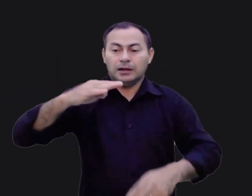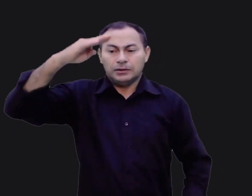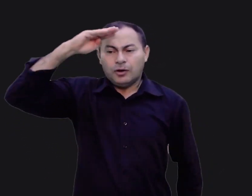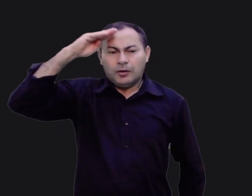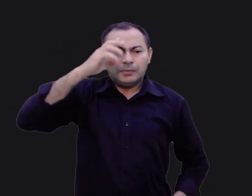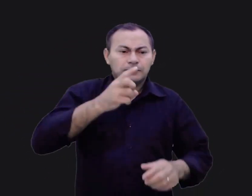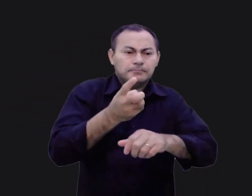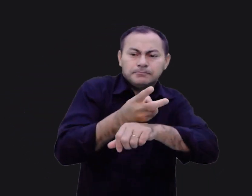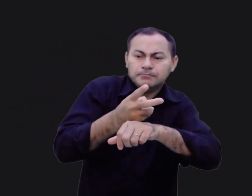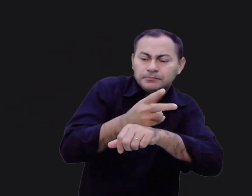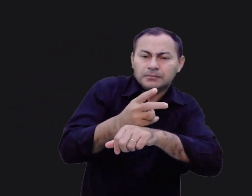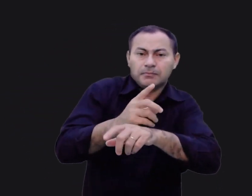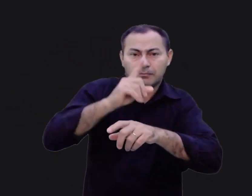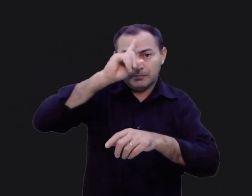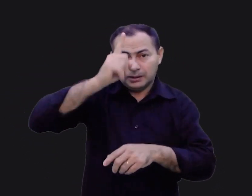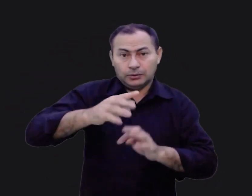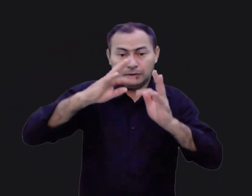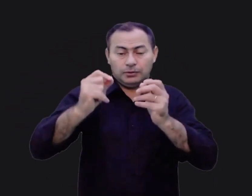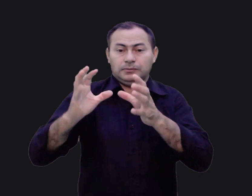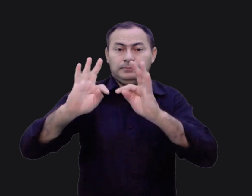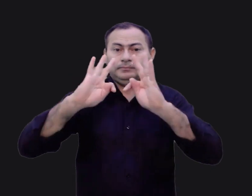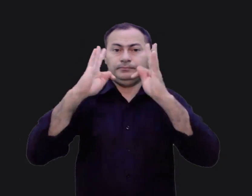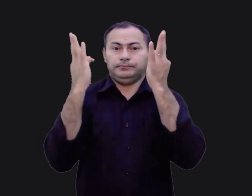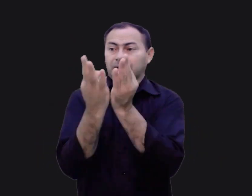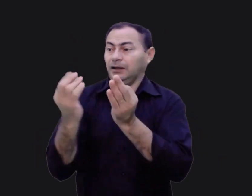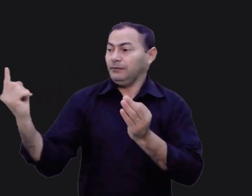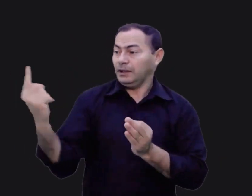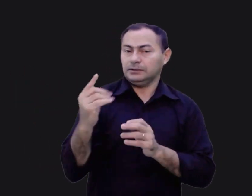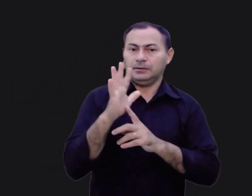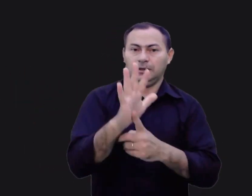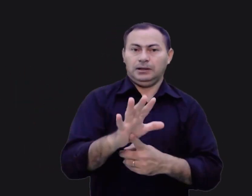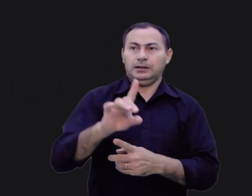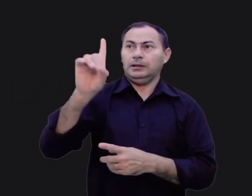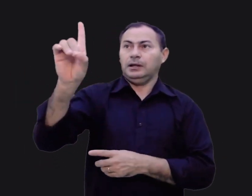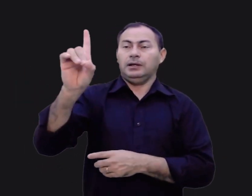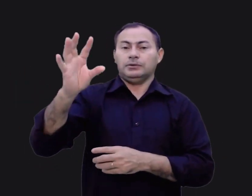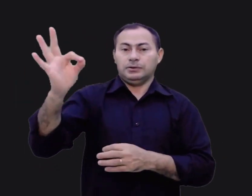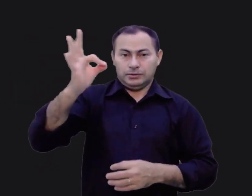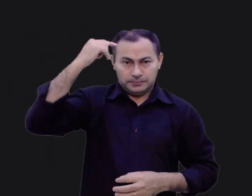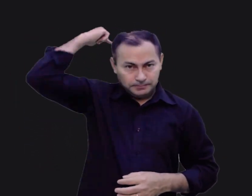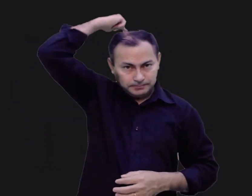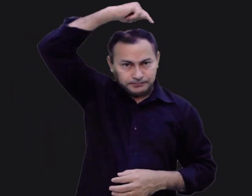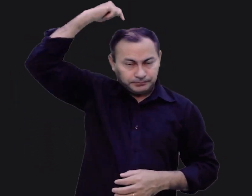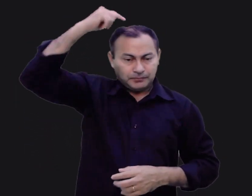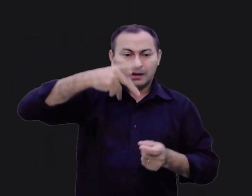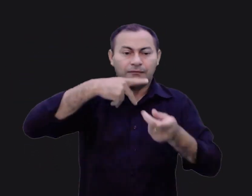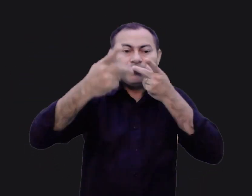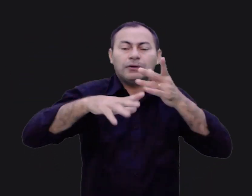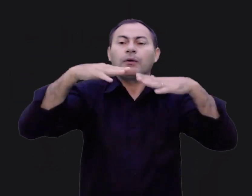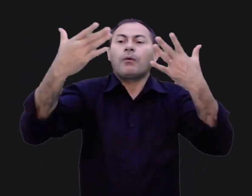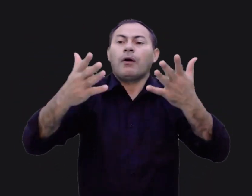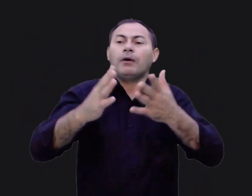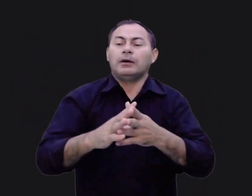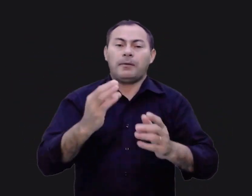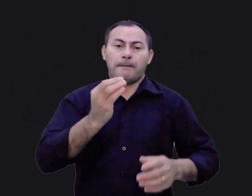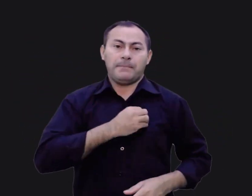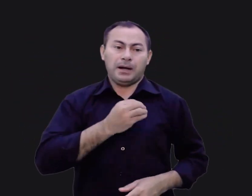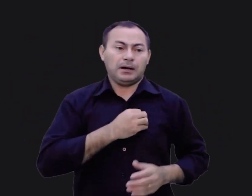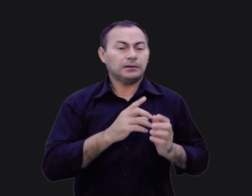às tropas. Ele mandou que todas as tribos se apresentassem. Deus, o Espírito Santo, indicou de qual tribo vinha o pecado.